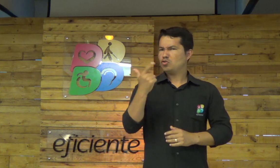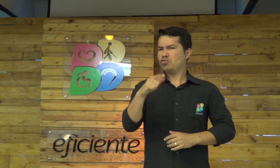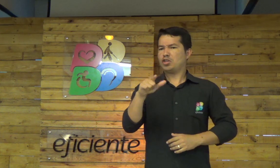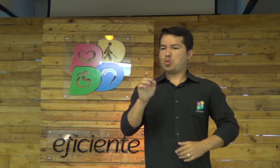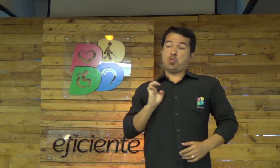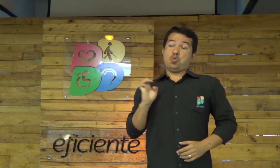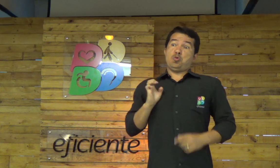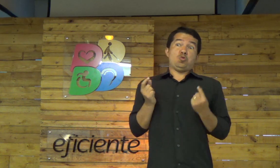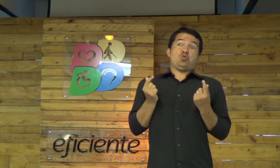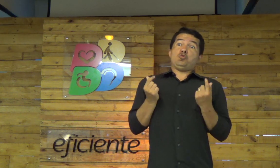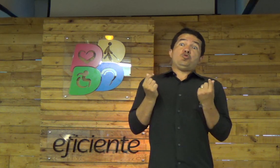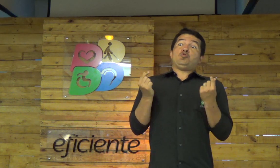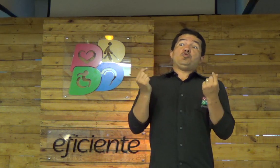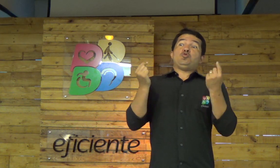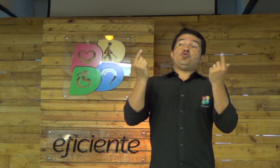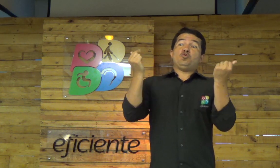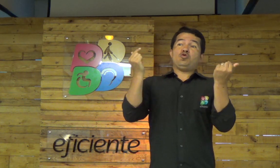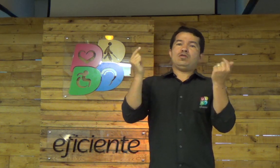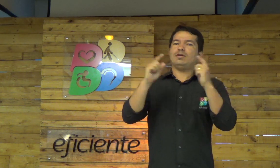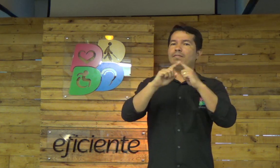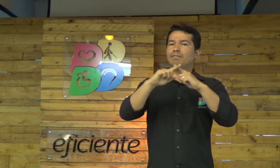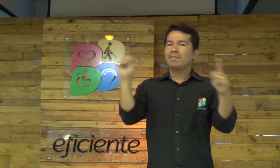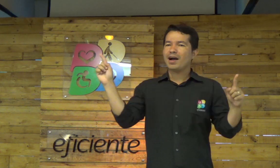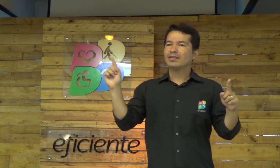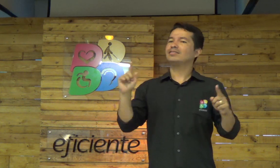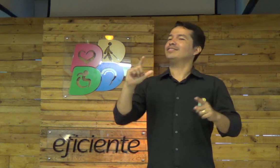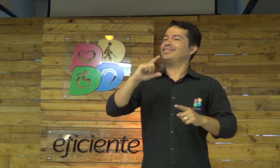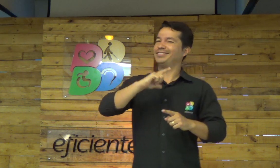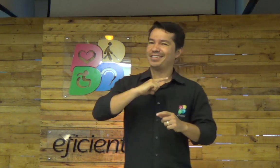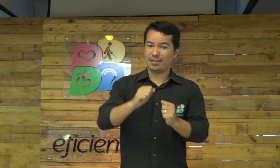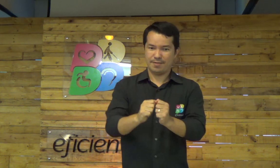em Jesus, que não tem riquezas, que não oferece riquezas,